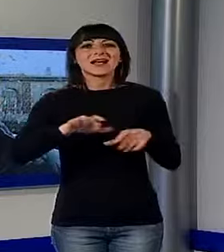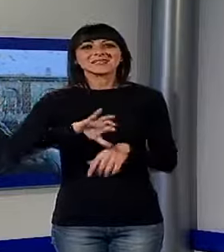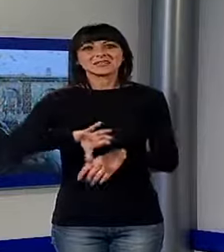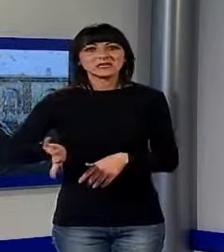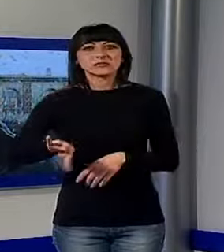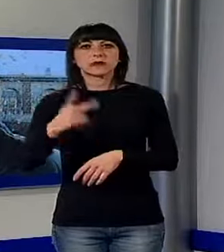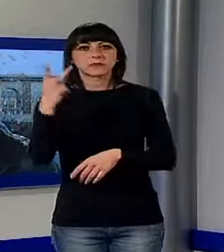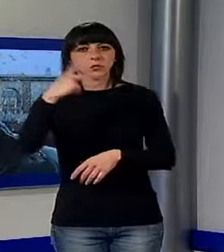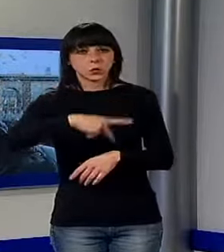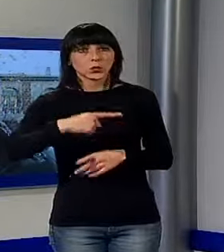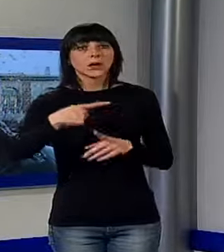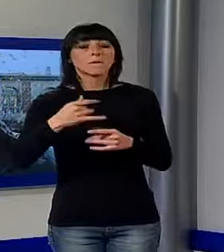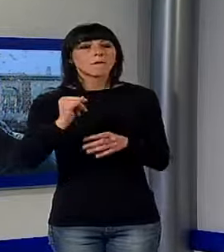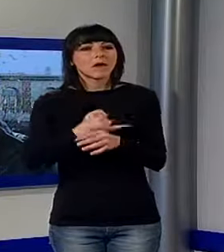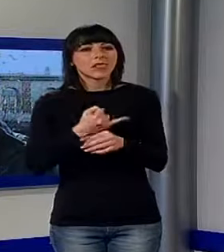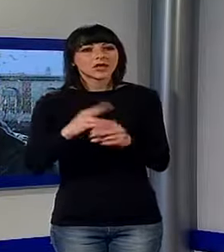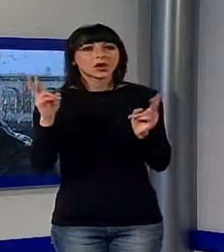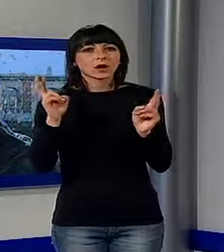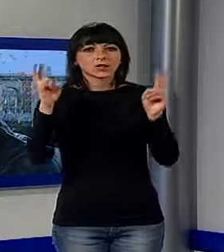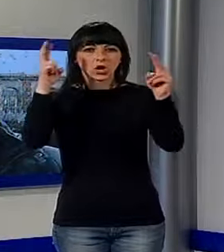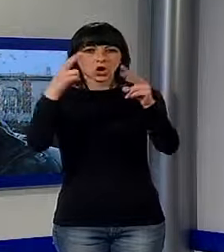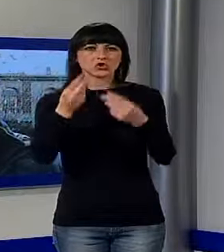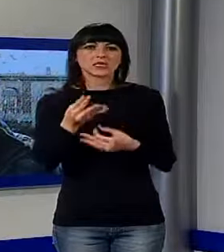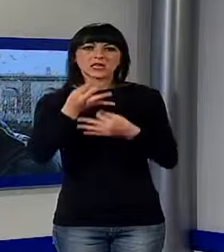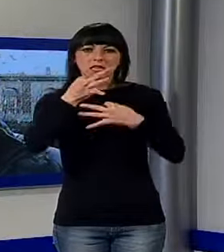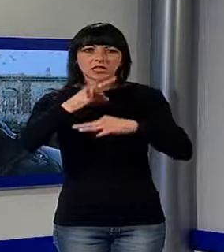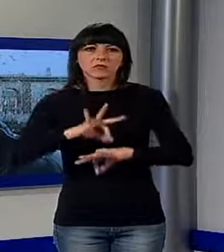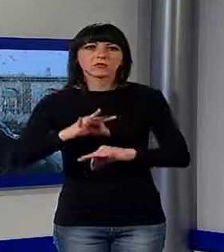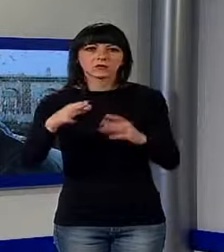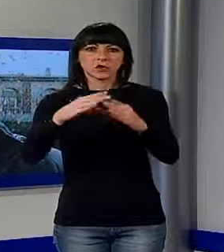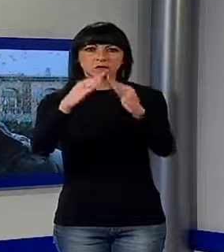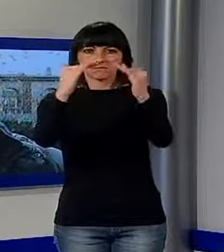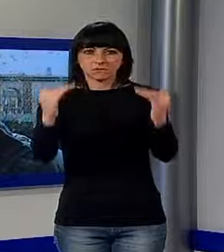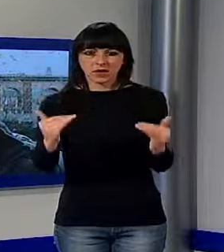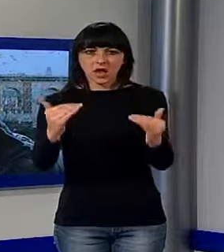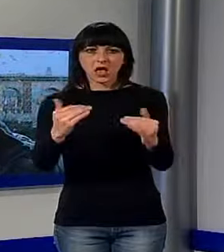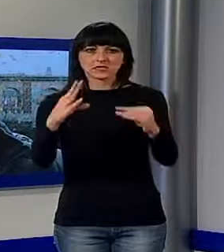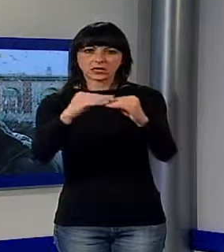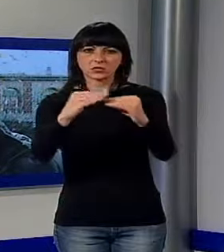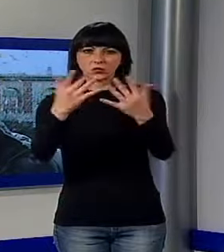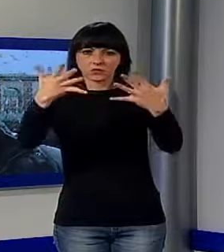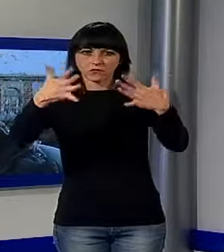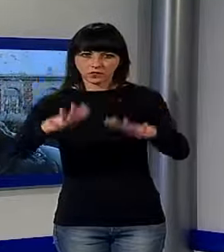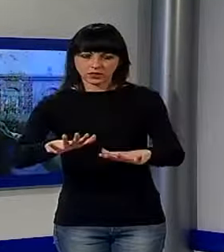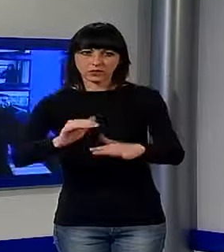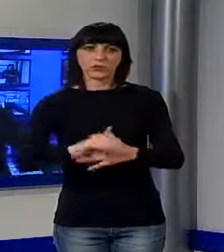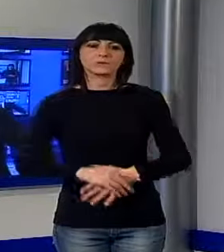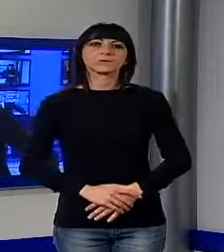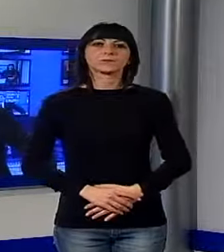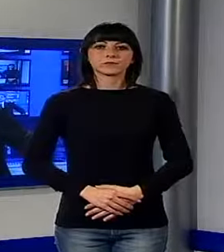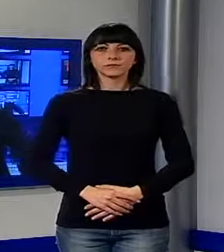particolare della diocesi e della parrocchia, che hanno messo a disposizione l'immobile che è stato ristrutturato dalla fondazione Casa.